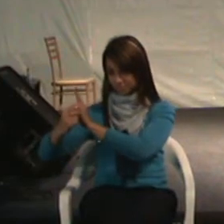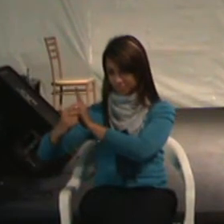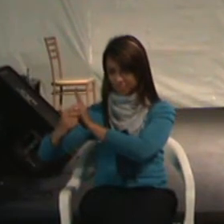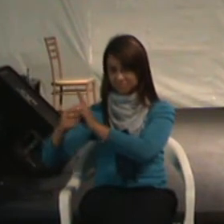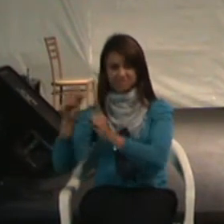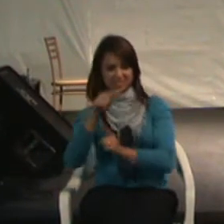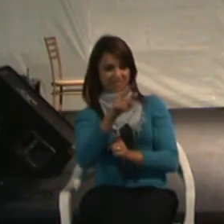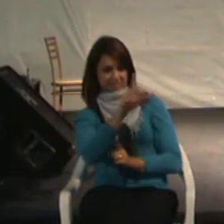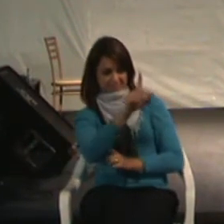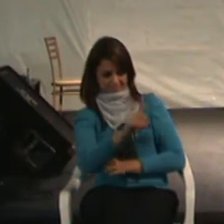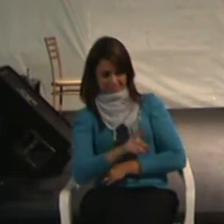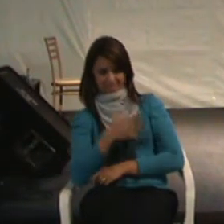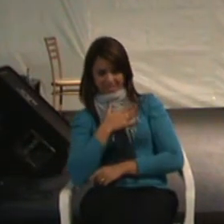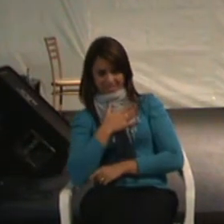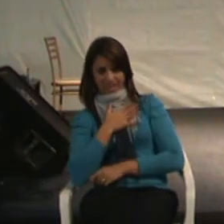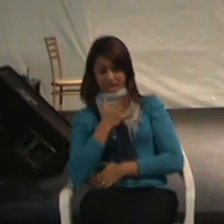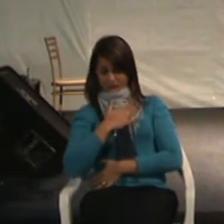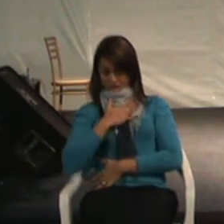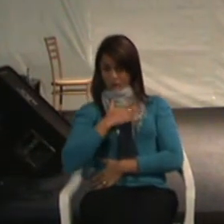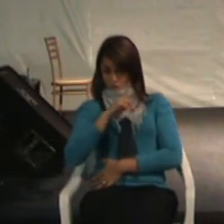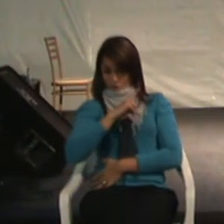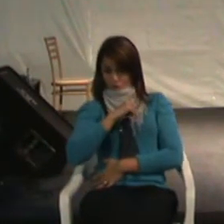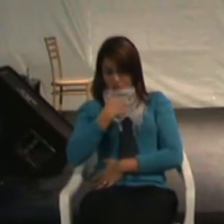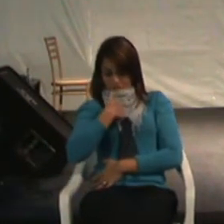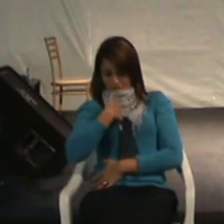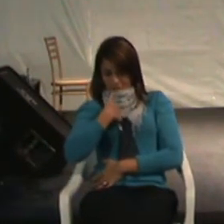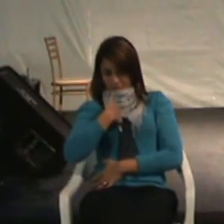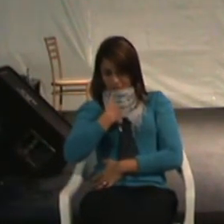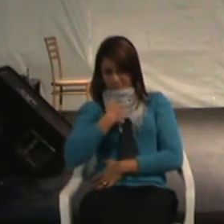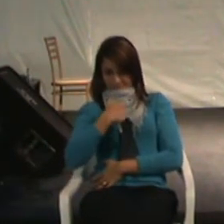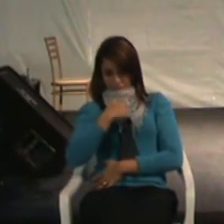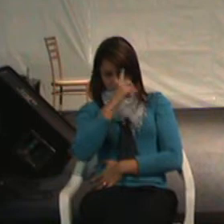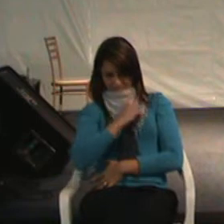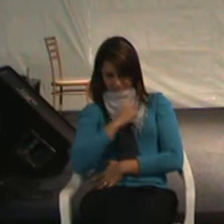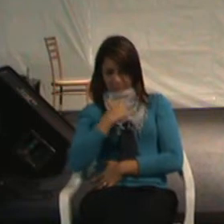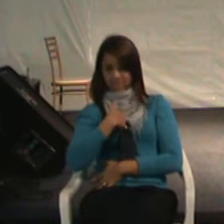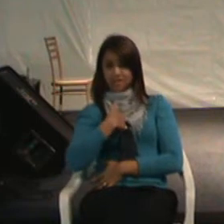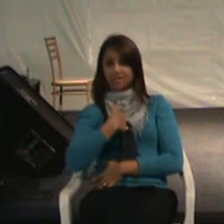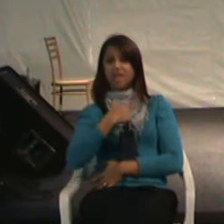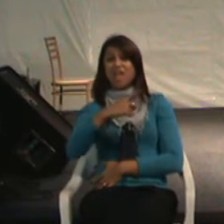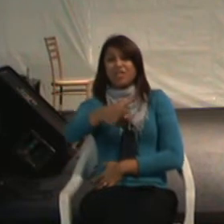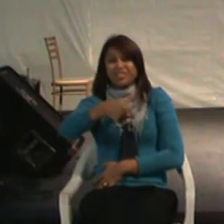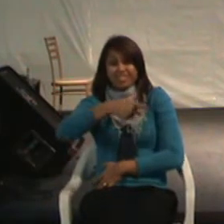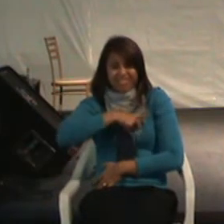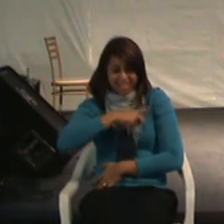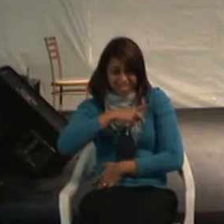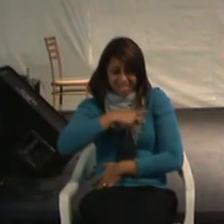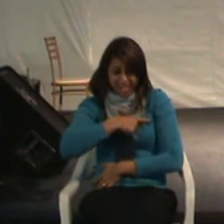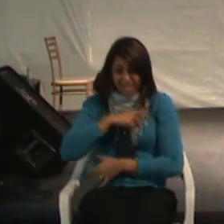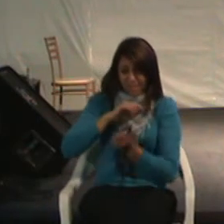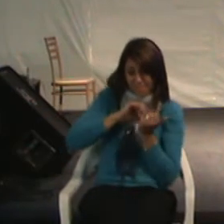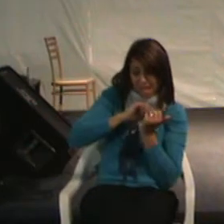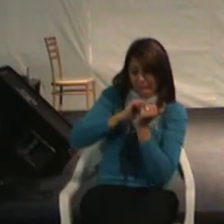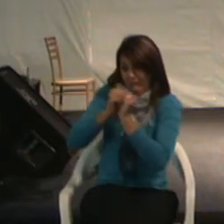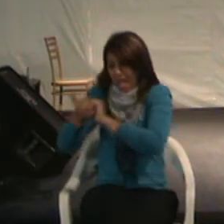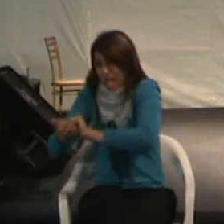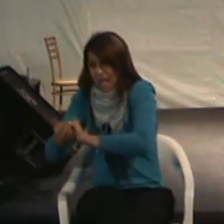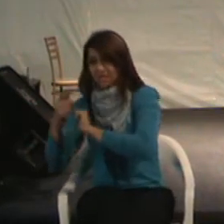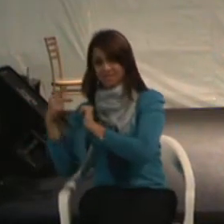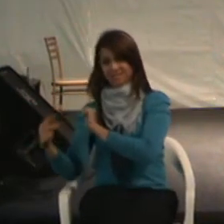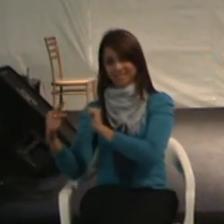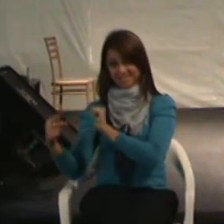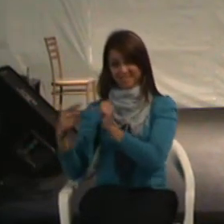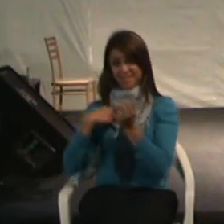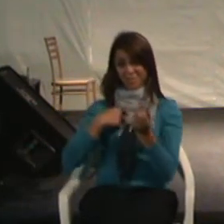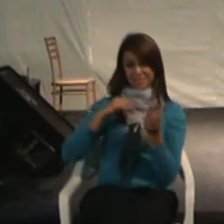deficiência. Então, eu tinha, eu como pessoa com deficiência, tinha que me adequar ao